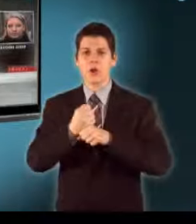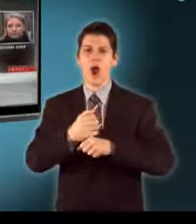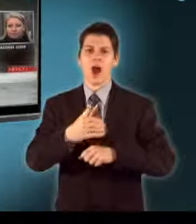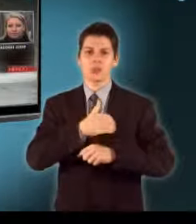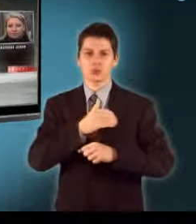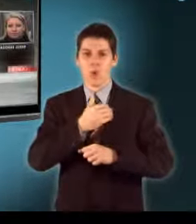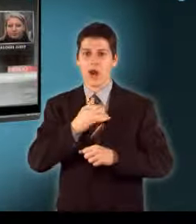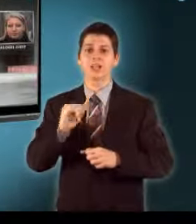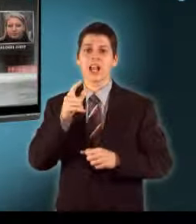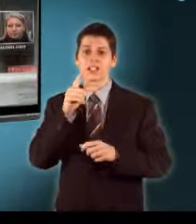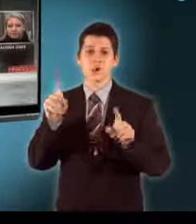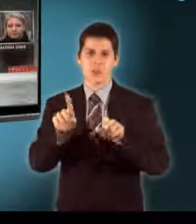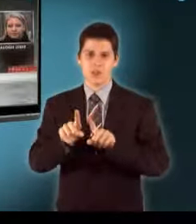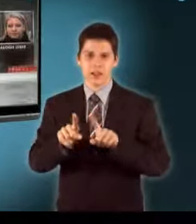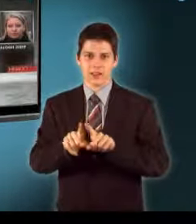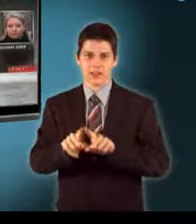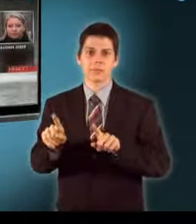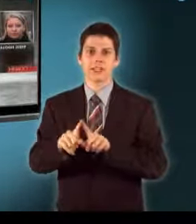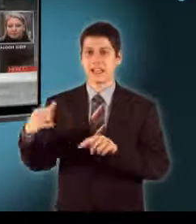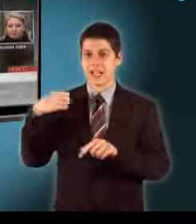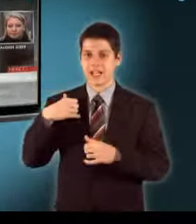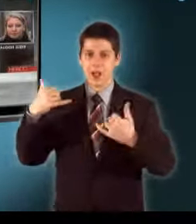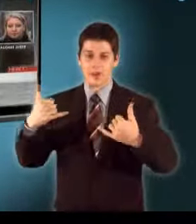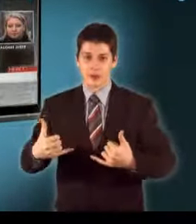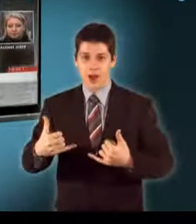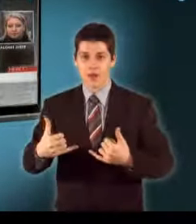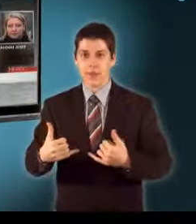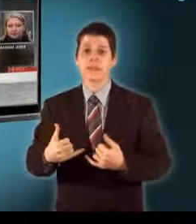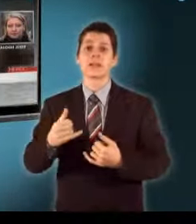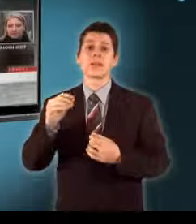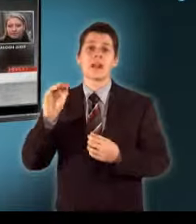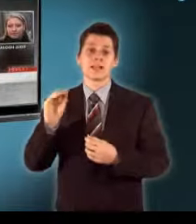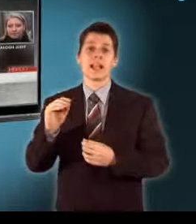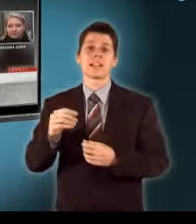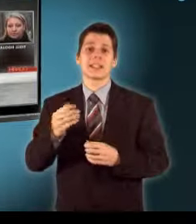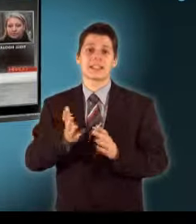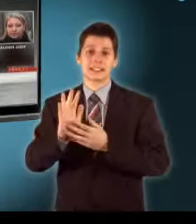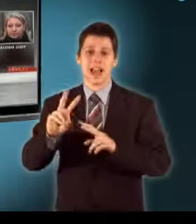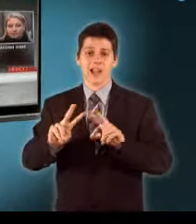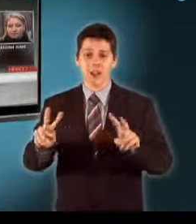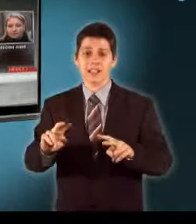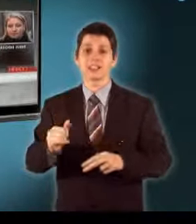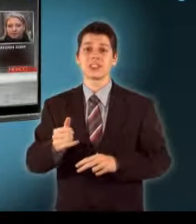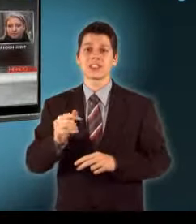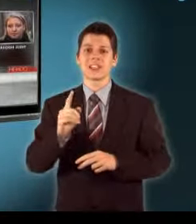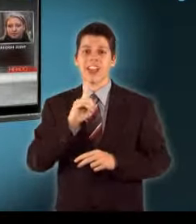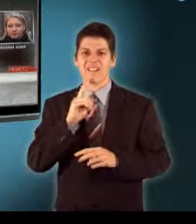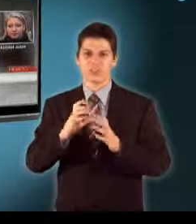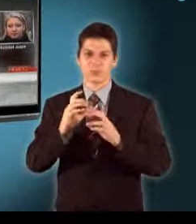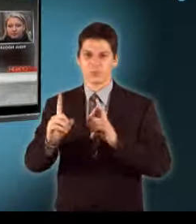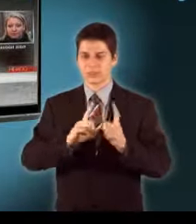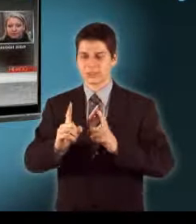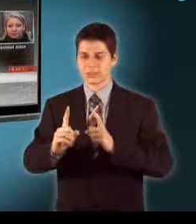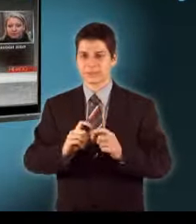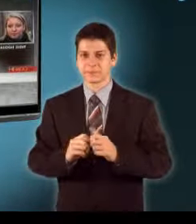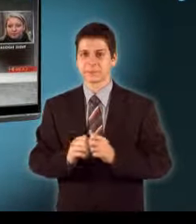munkába, az iskolába igyektőknek Még ugyan erre kell számítani, mint tegnap és ma Vagyis, hogy BKV-sztrájk van És alig járnak például